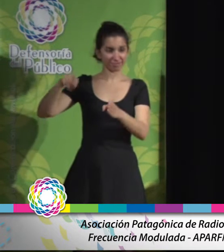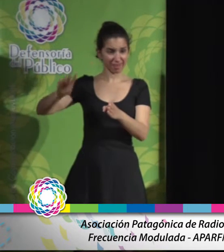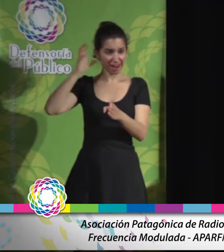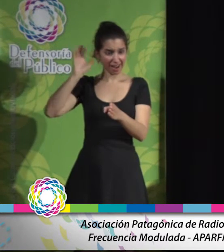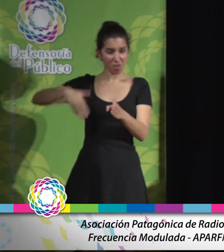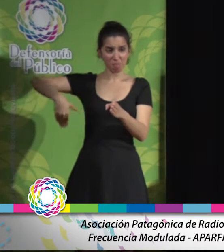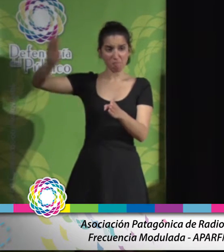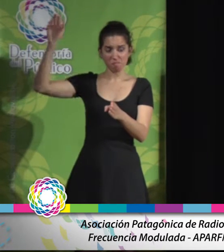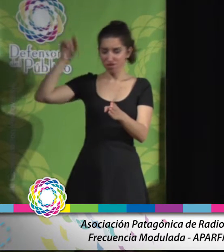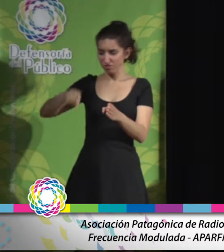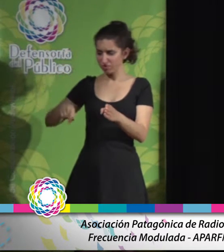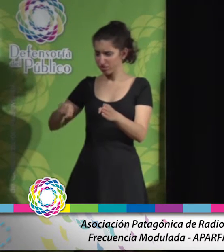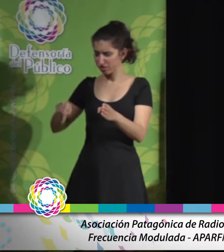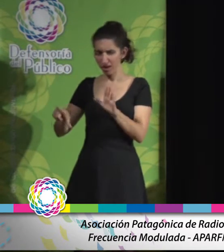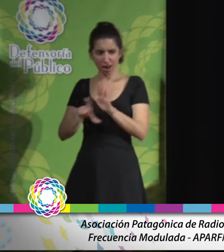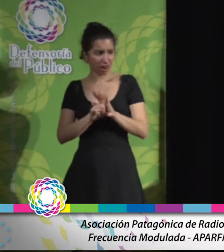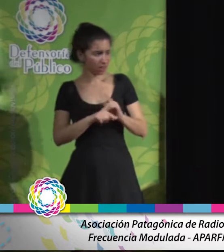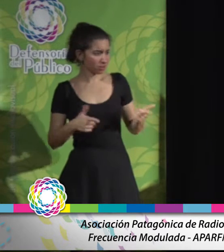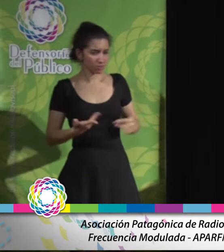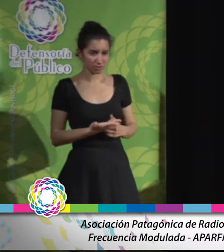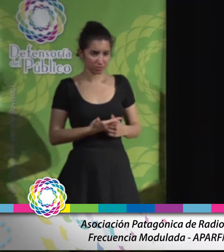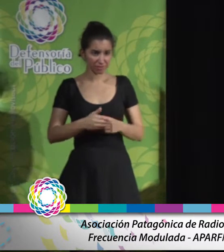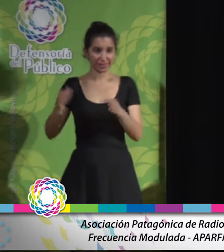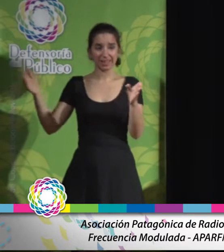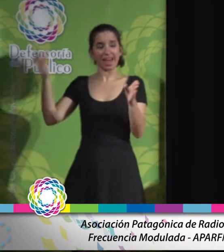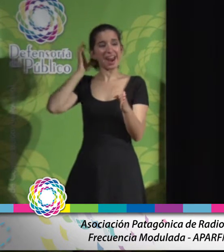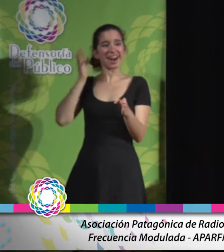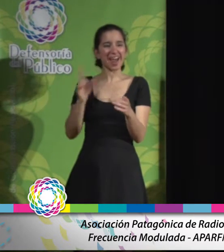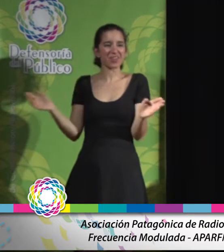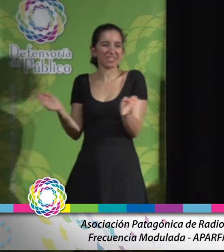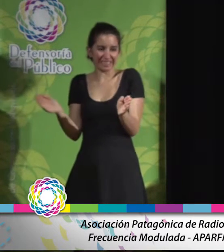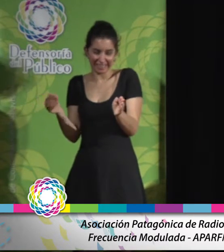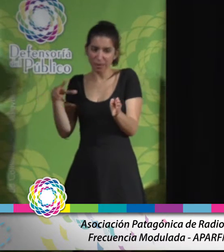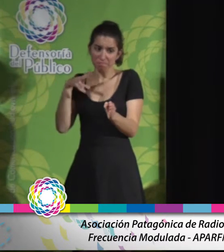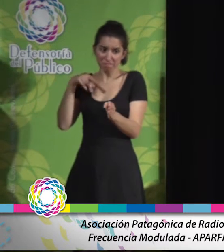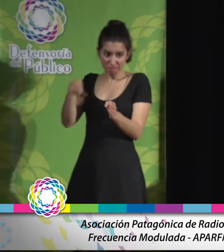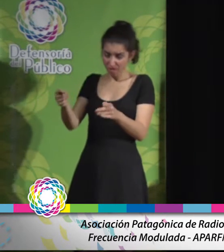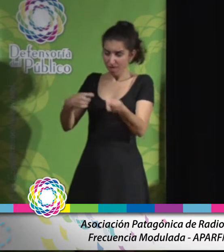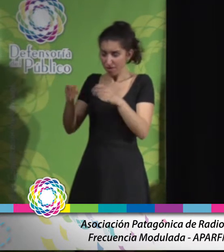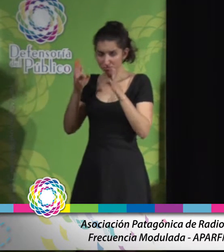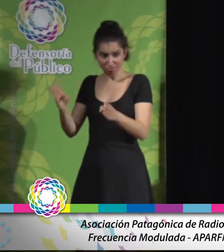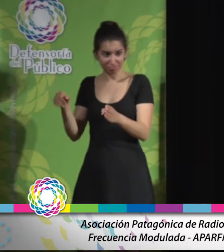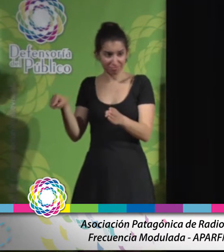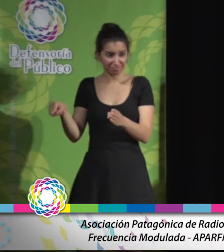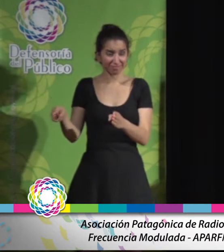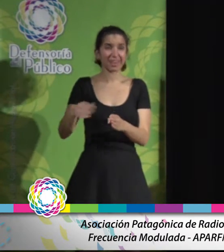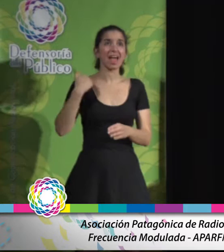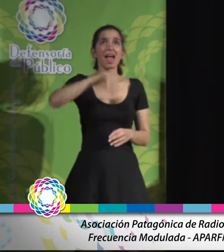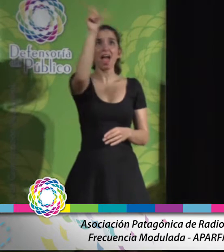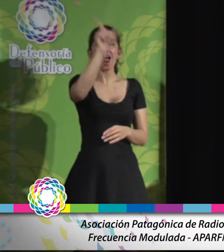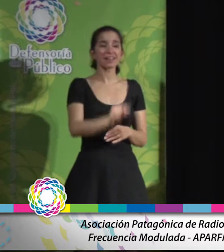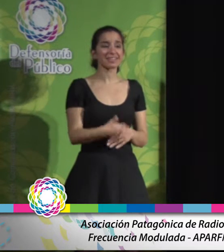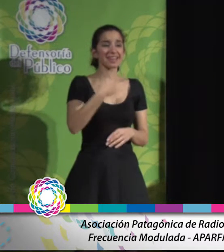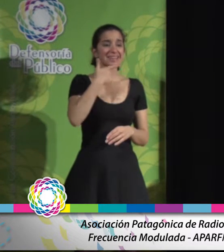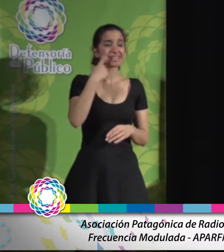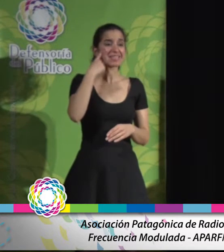encuentra ausente de la ley. Somos los medios comerciales de baja potencia, más de 17.000 medios en todo el país que no